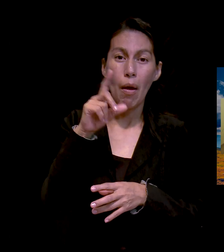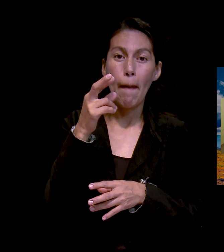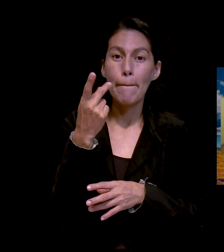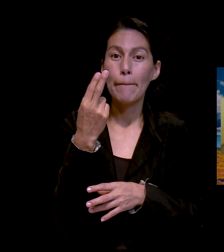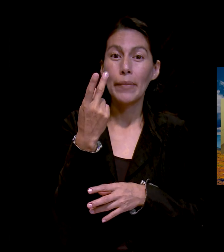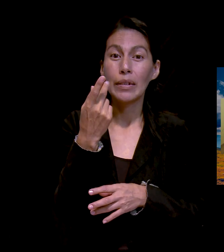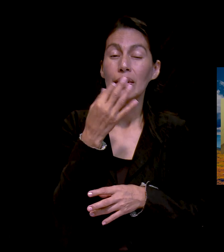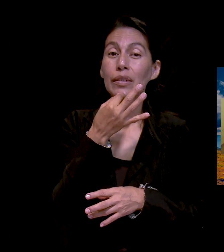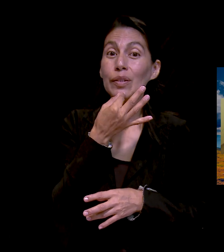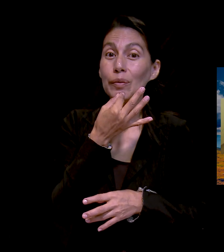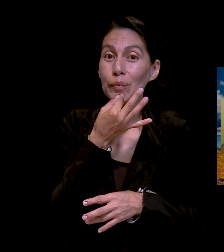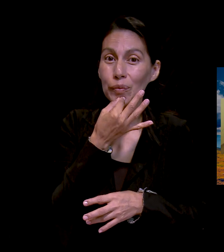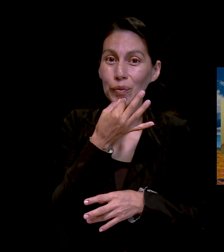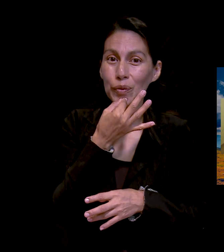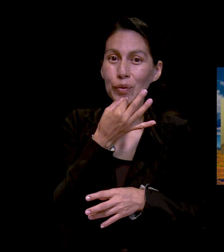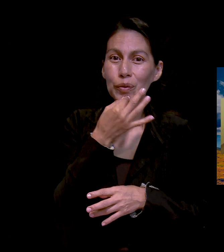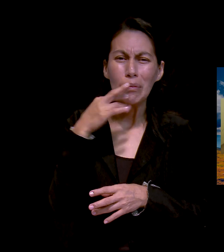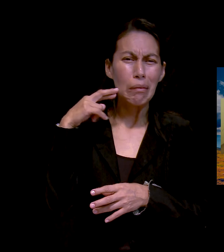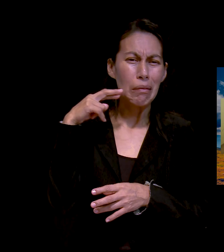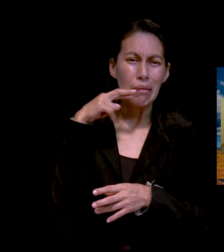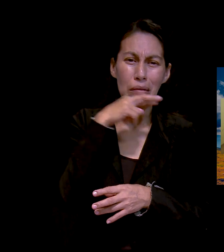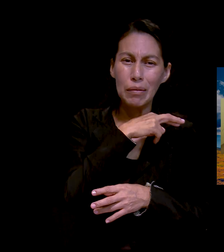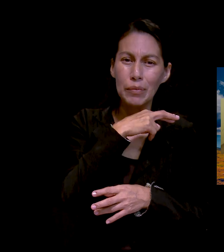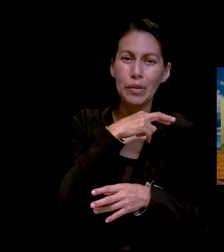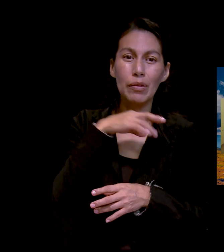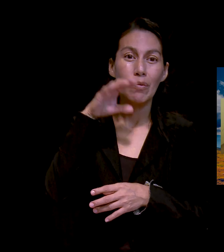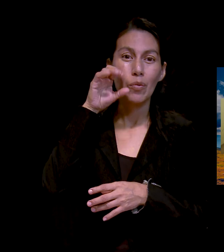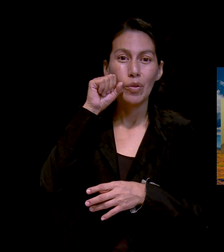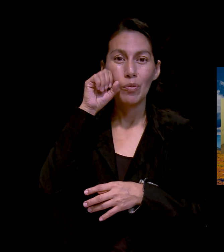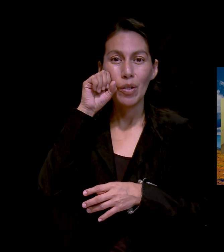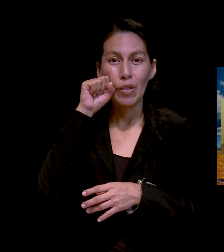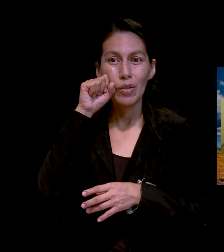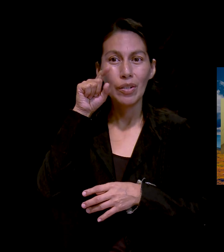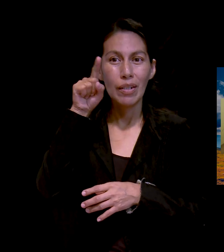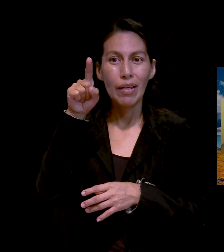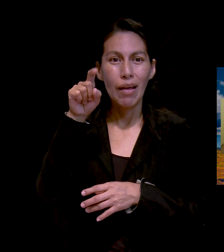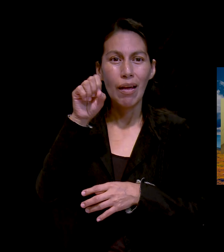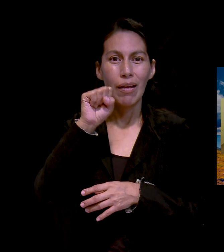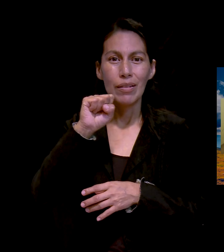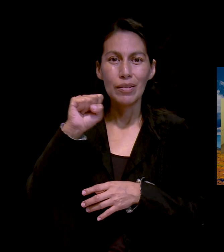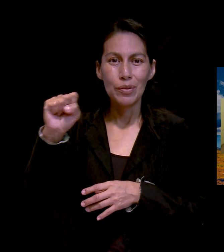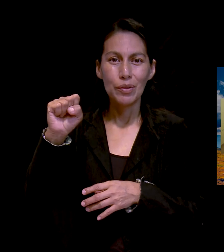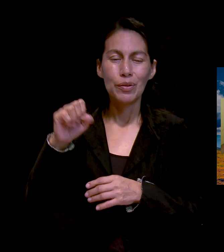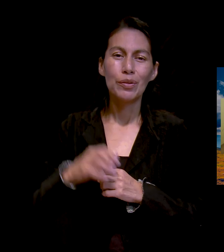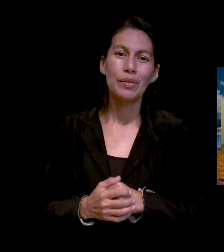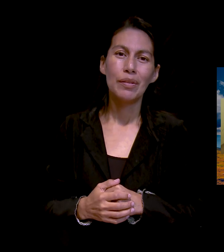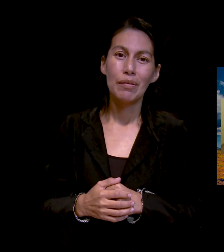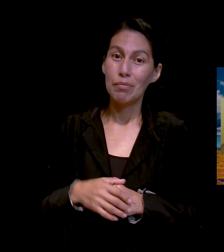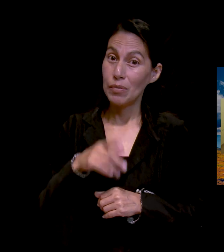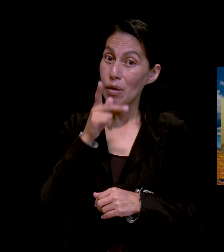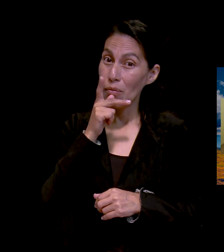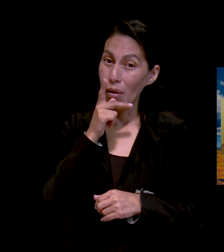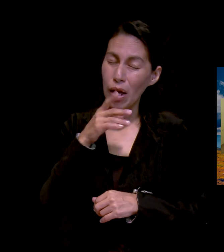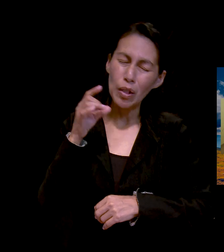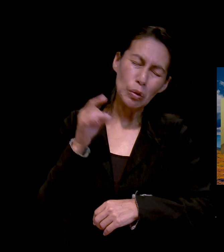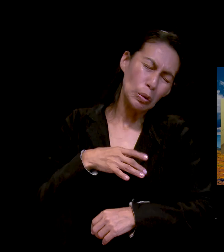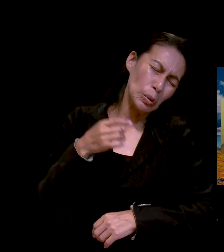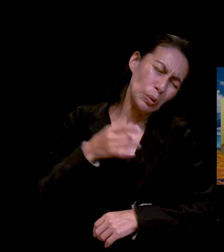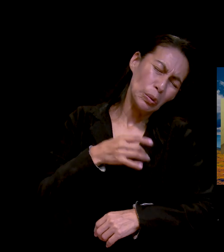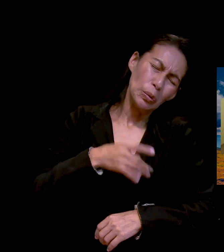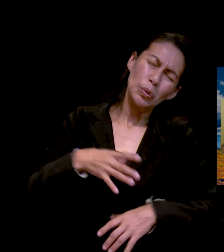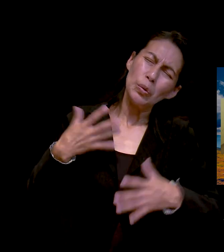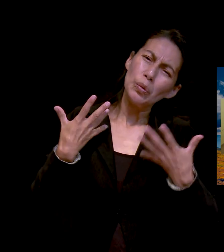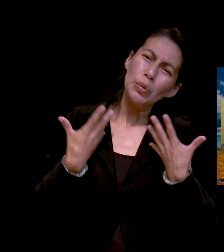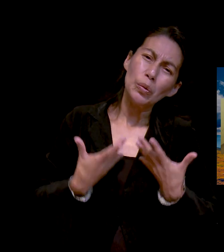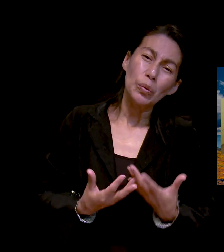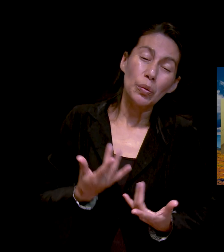Montemorelos a la clínica 21. Así que mi papá iba con que le dolía bastante, le ardía